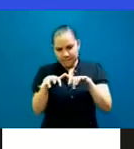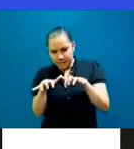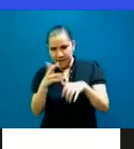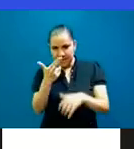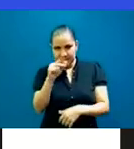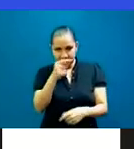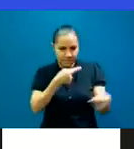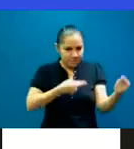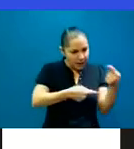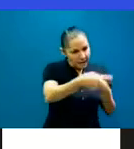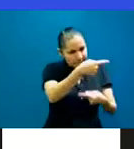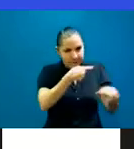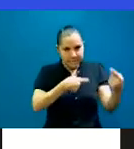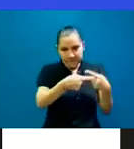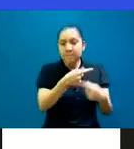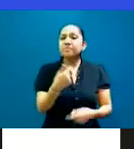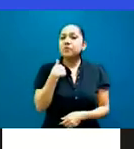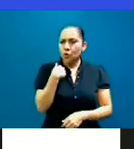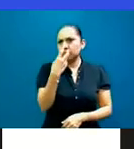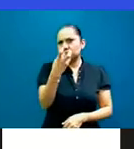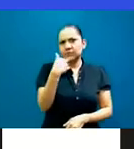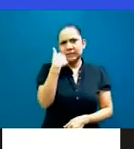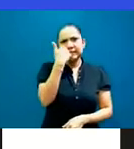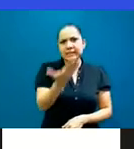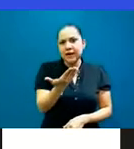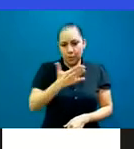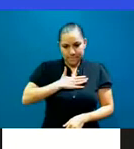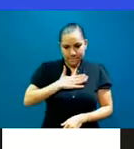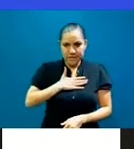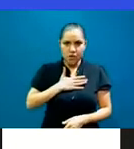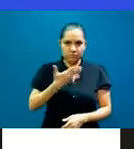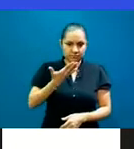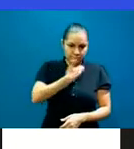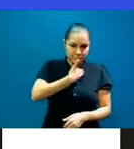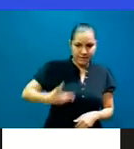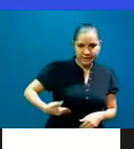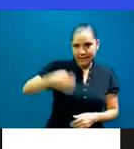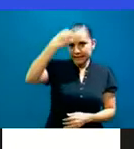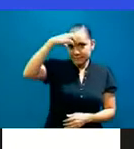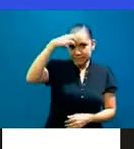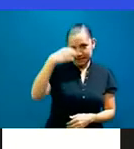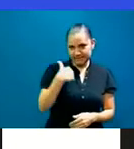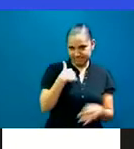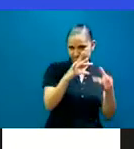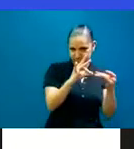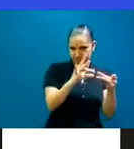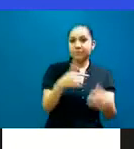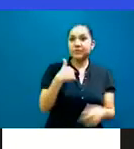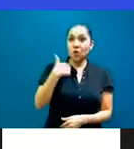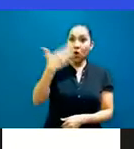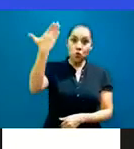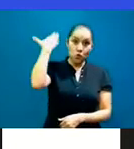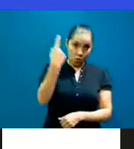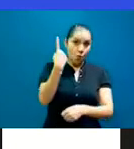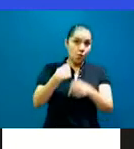estar aquí es para platicar mi experiencia como presidenta. Fíjense, yo entré hace ya casi un año, ya se va a terminar y